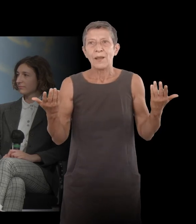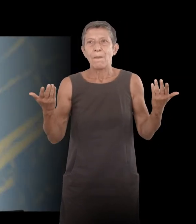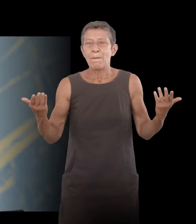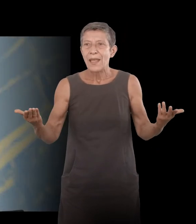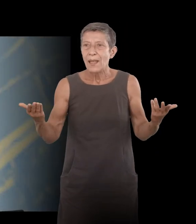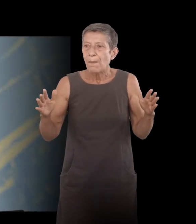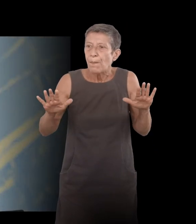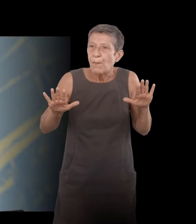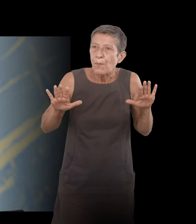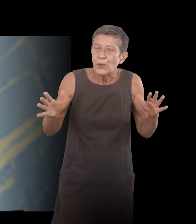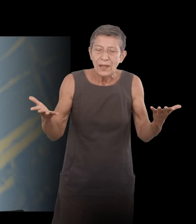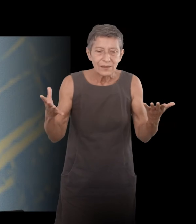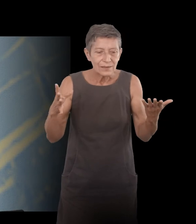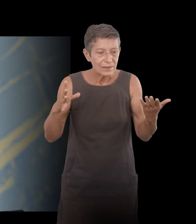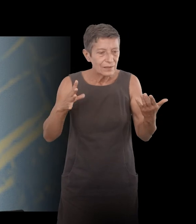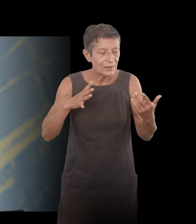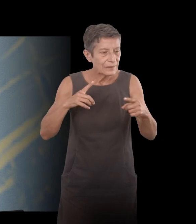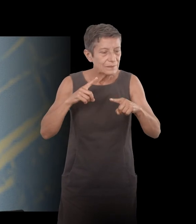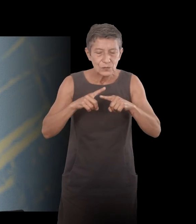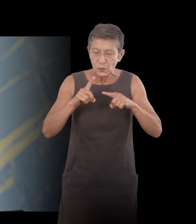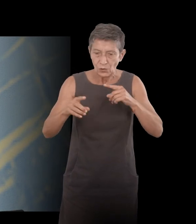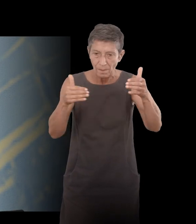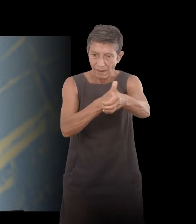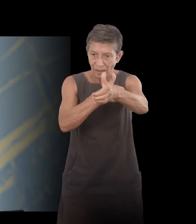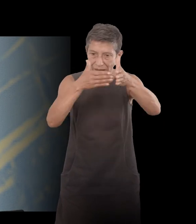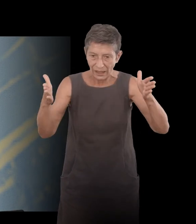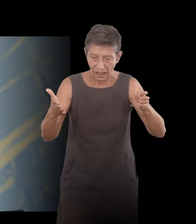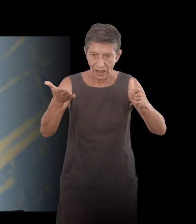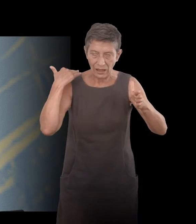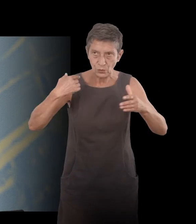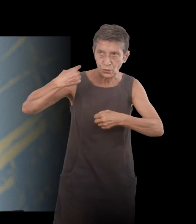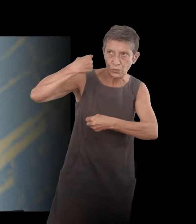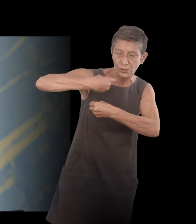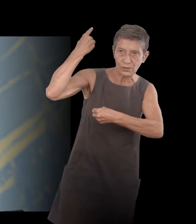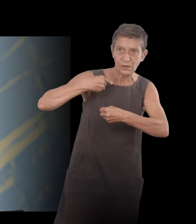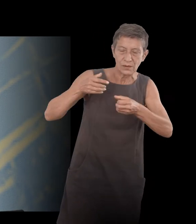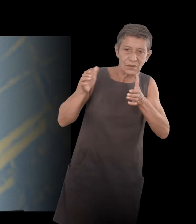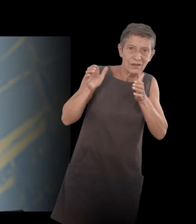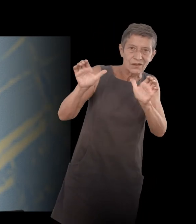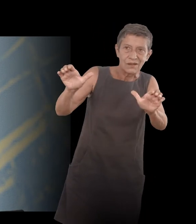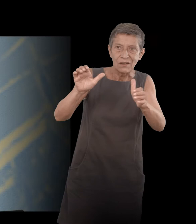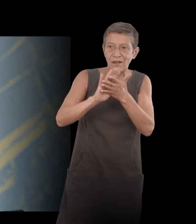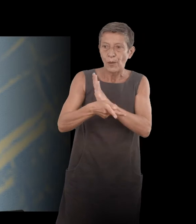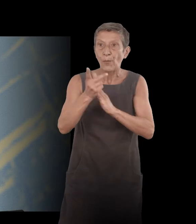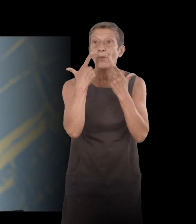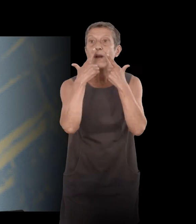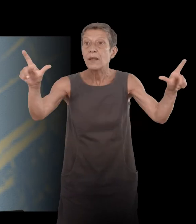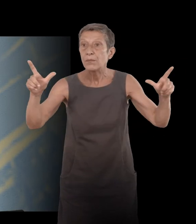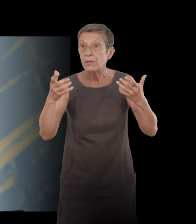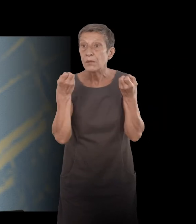libère de certains cadres ou certaines injonctions ou d'un chemin qui était tout tracé dont on se rend